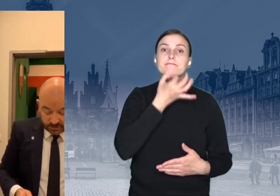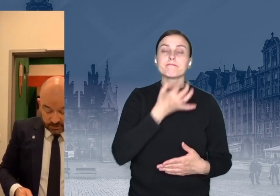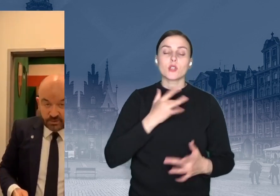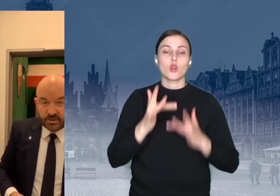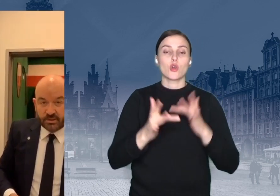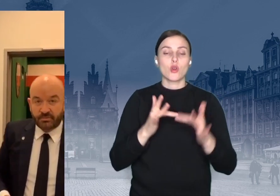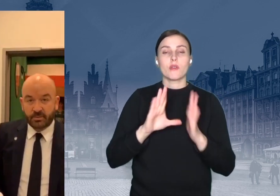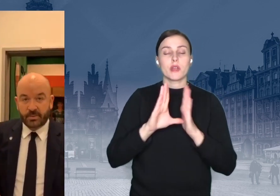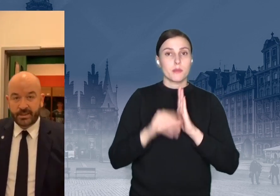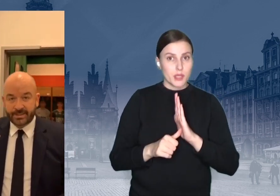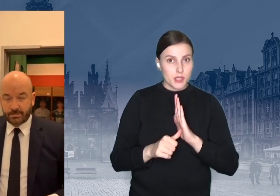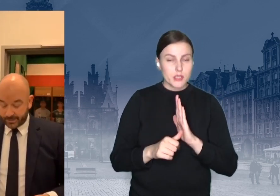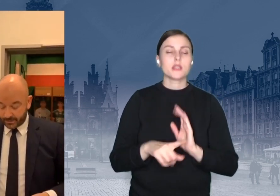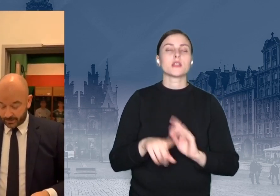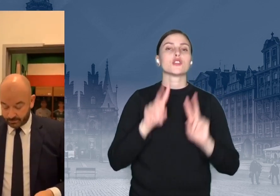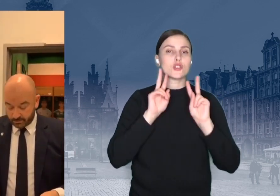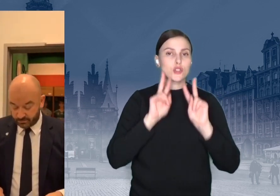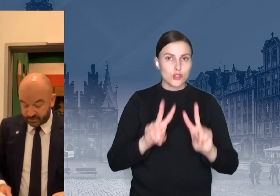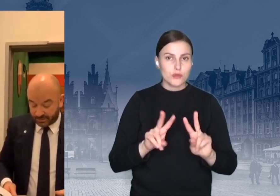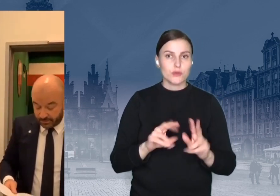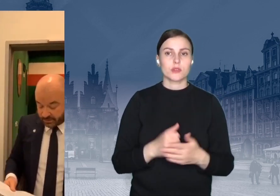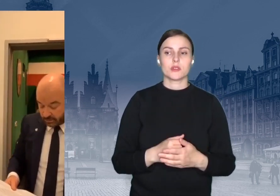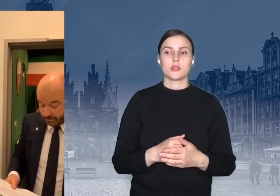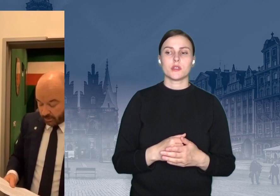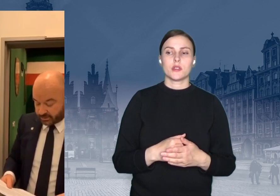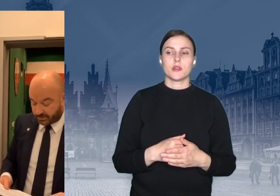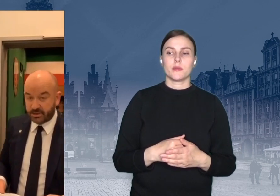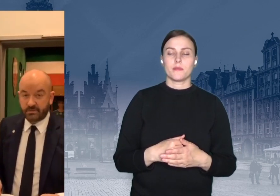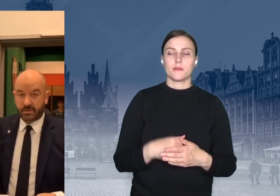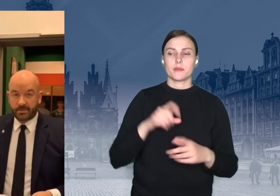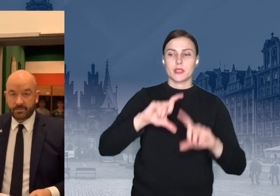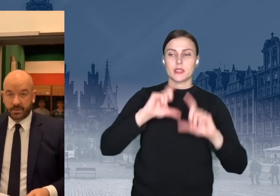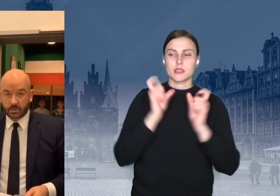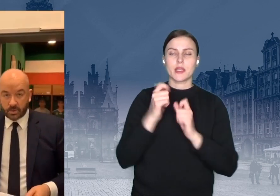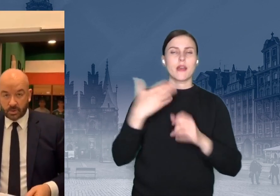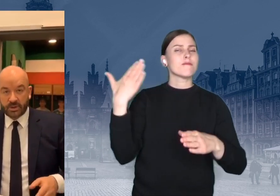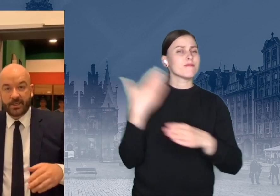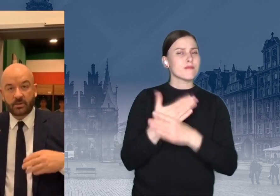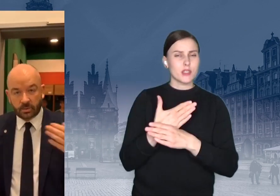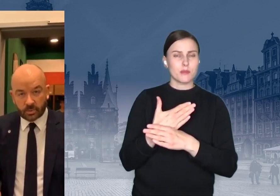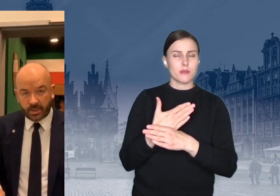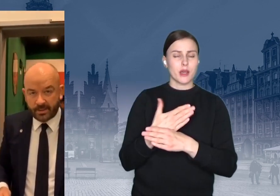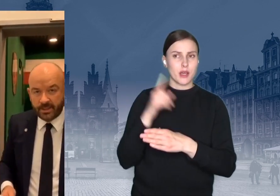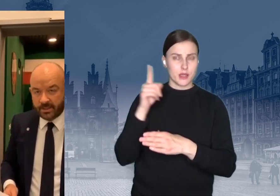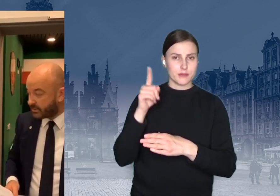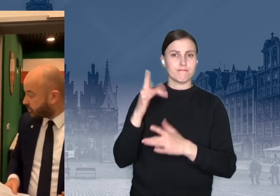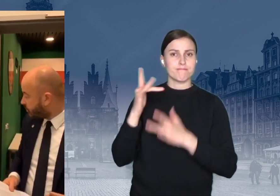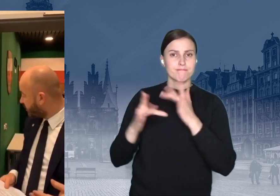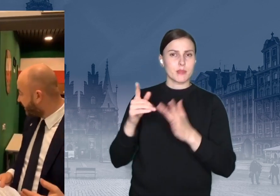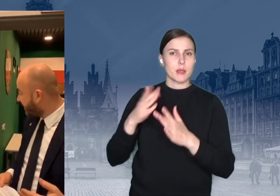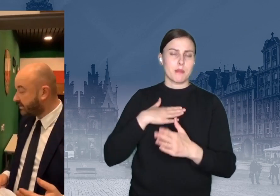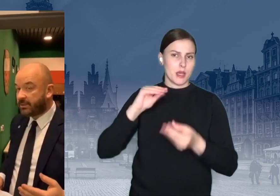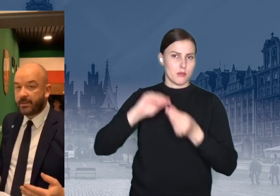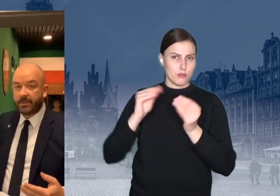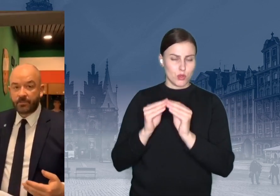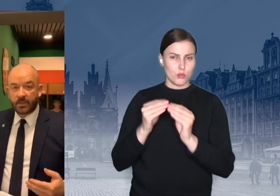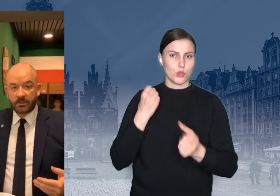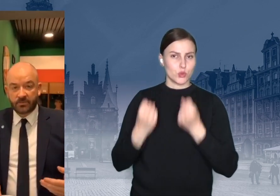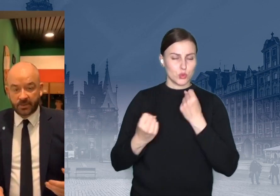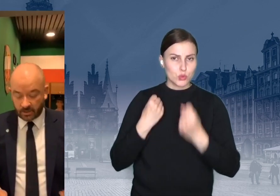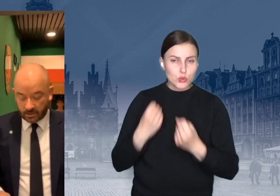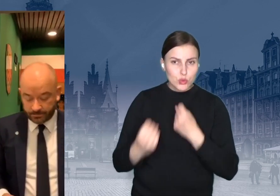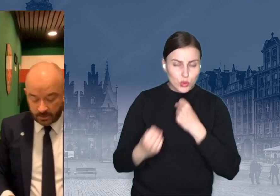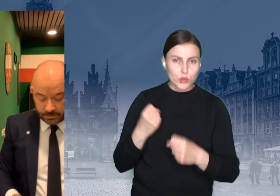firma Nextbike w całej, zresztą Polsce, przeżywa pewne trudności, ale dokonuje restrukturyzacji swojego